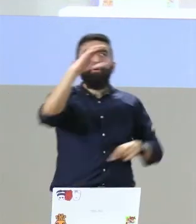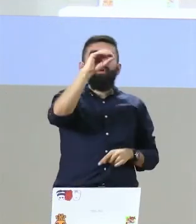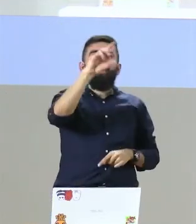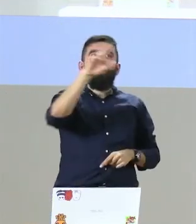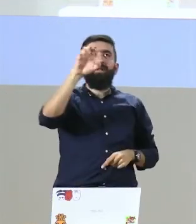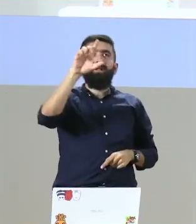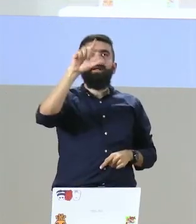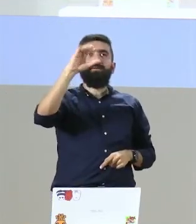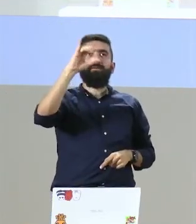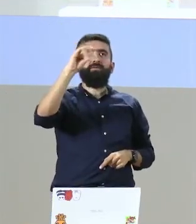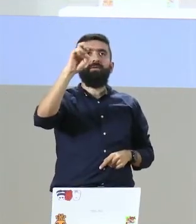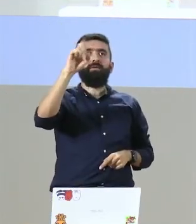sordas.